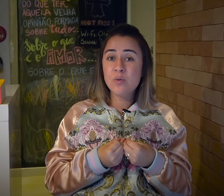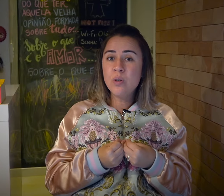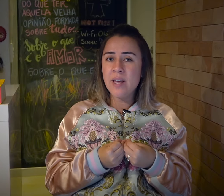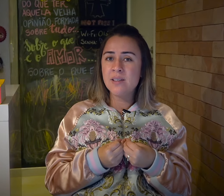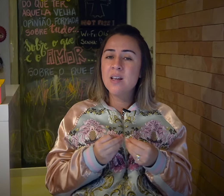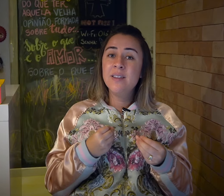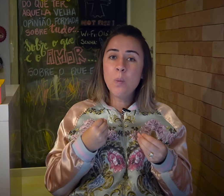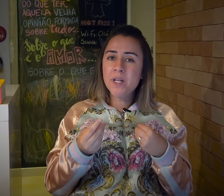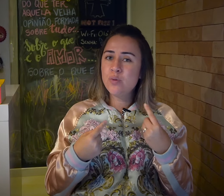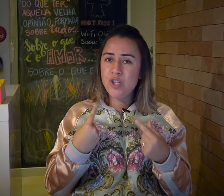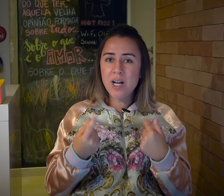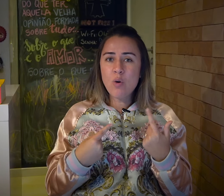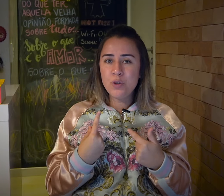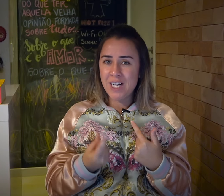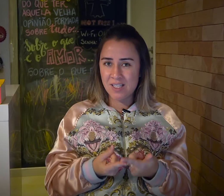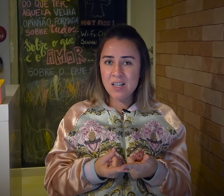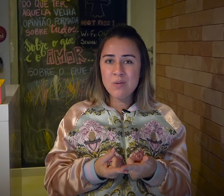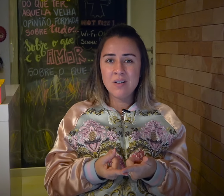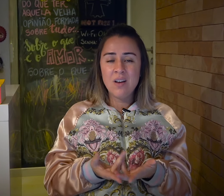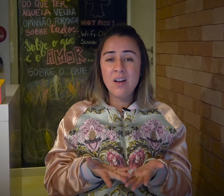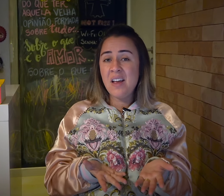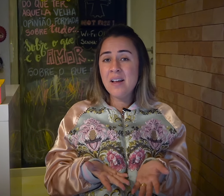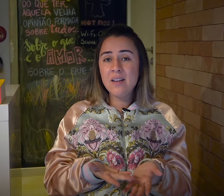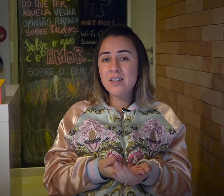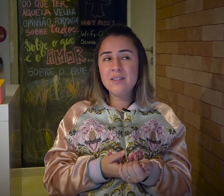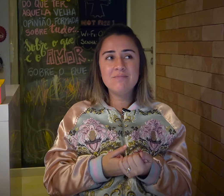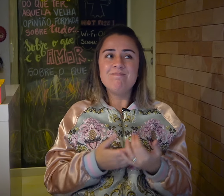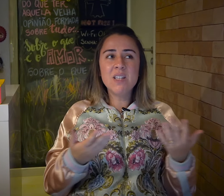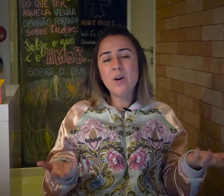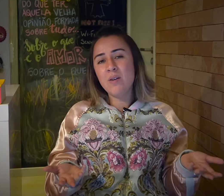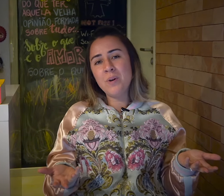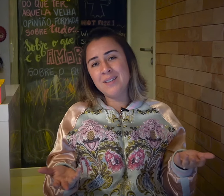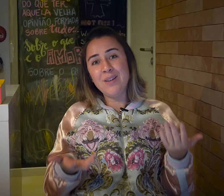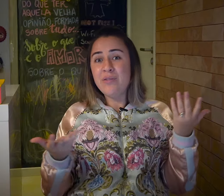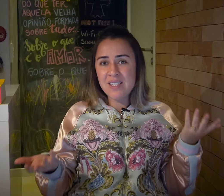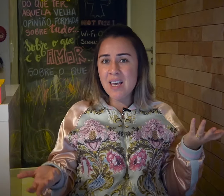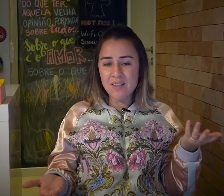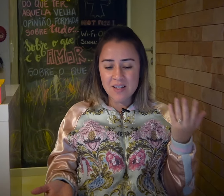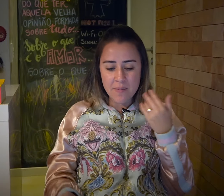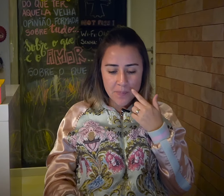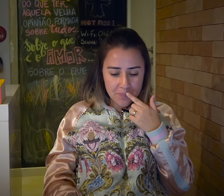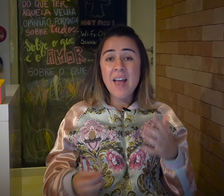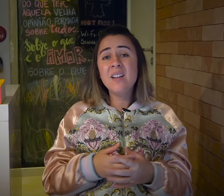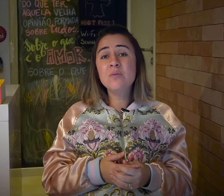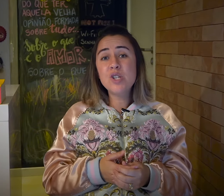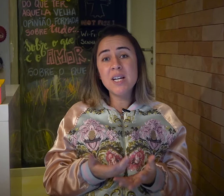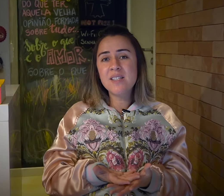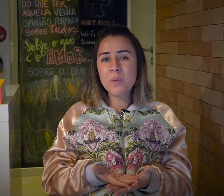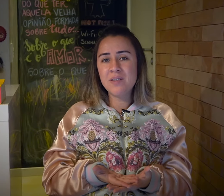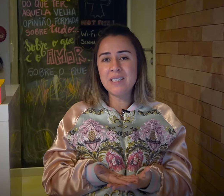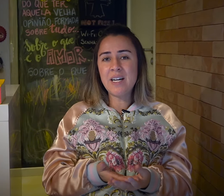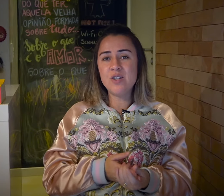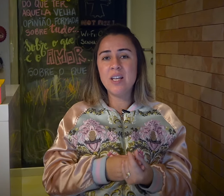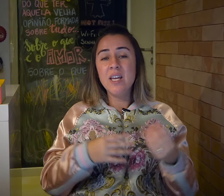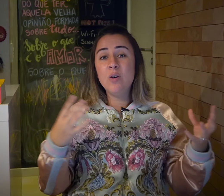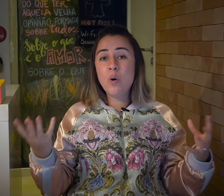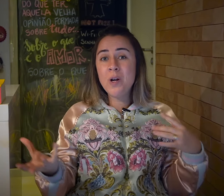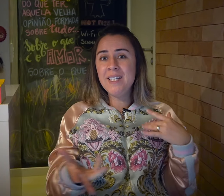surdez não prejudica a comunicação, ela não é uma deficiência. Ela não chega a ser uma desvantagem. E como ali